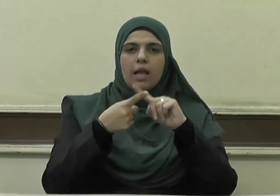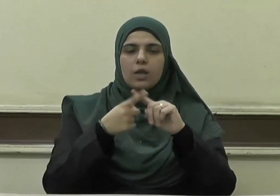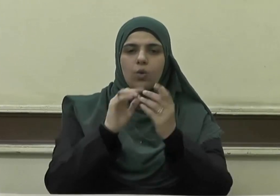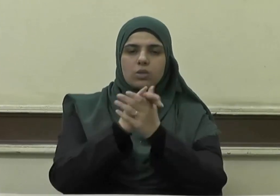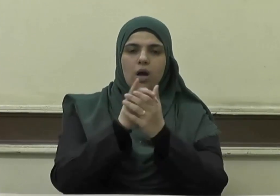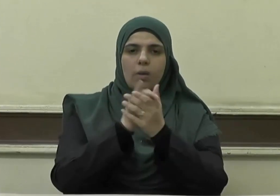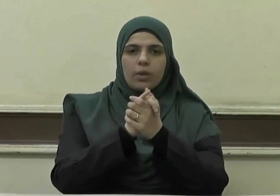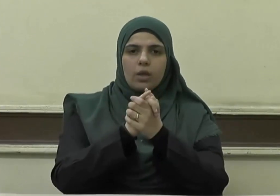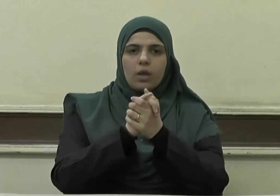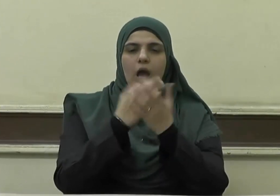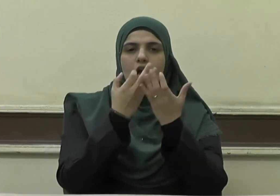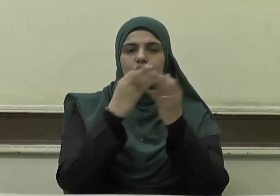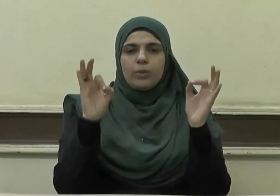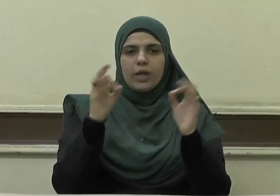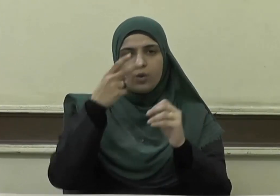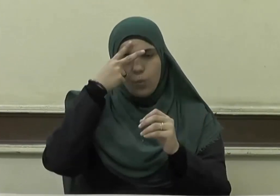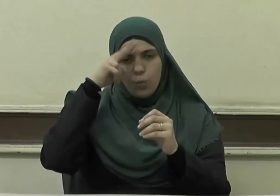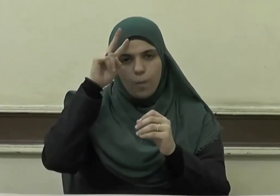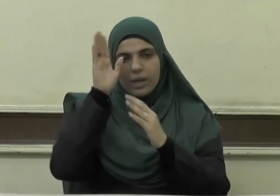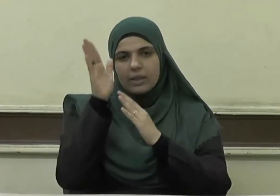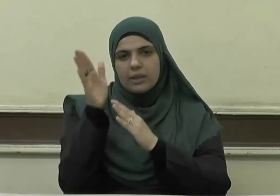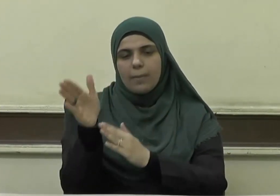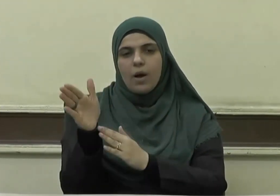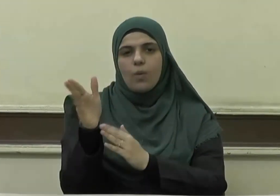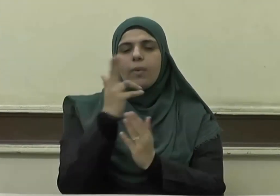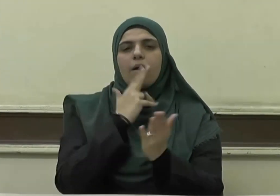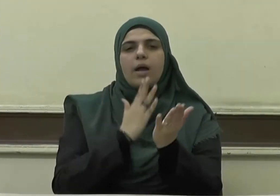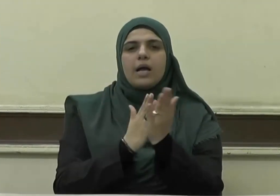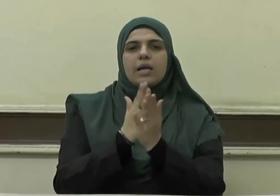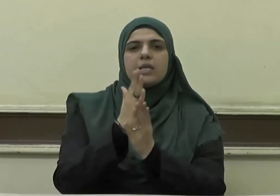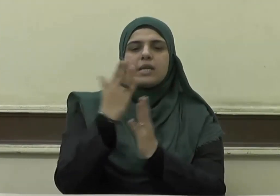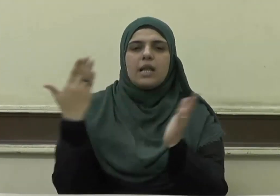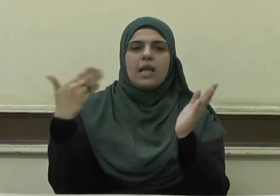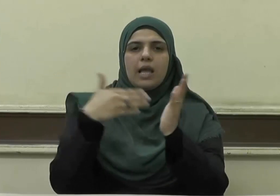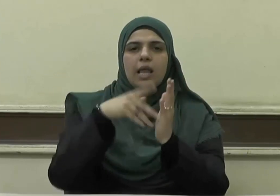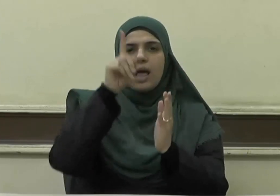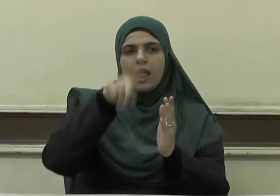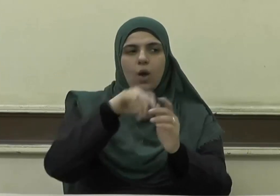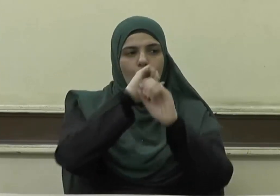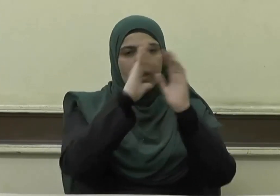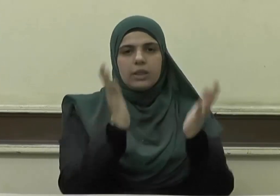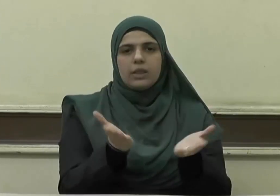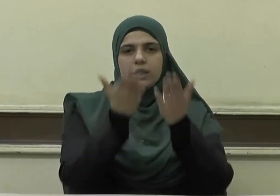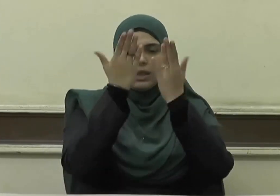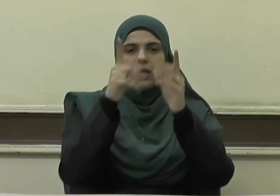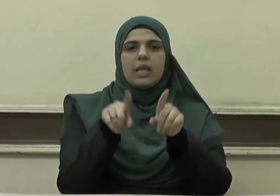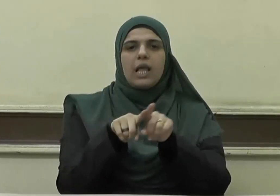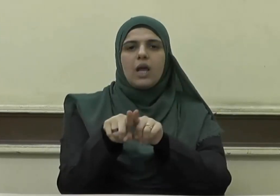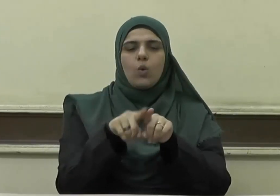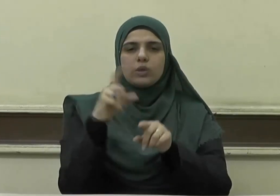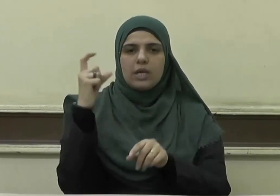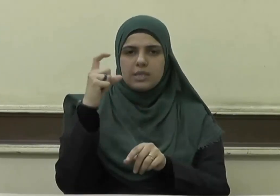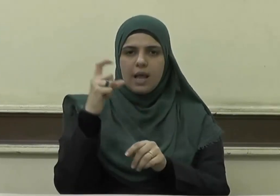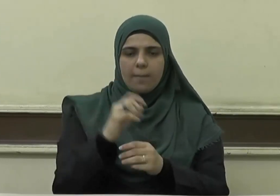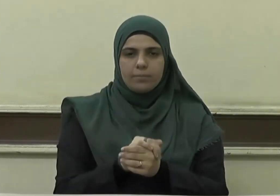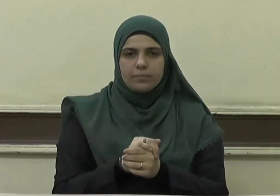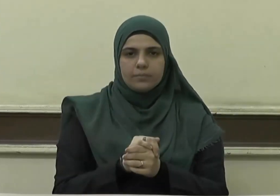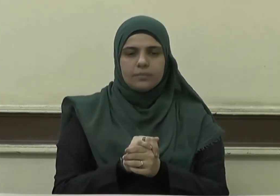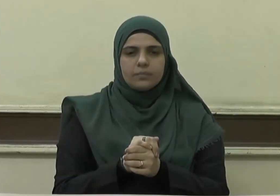وصحبه أجمعين ومن تبعهم بإحسان إلى يوم الدين إخوة الإسلام إن